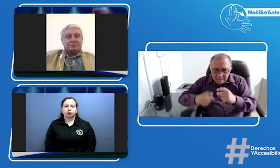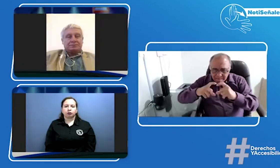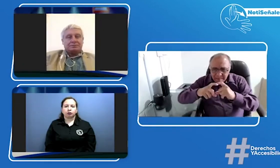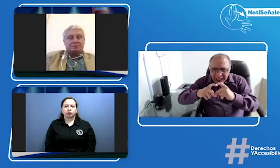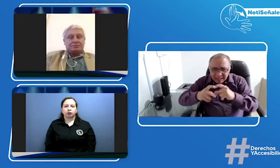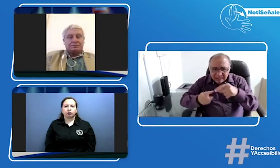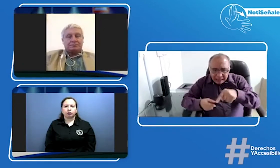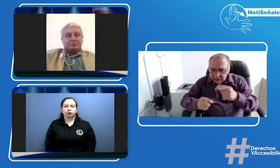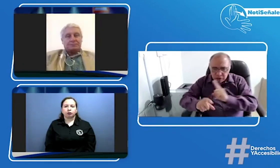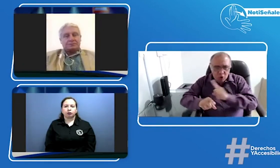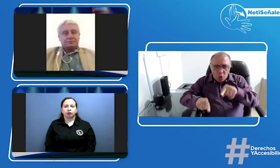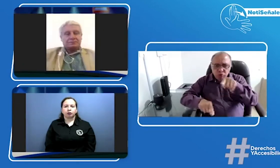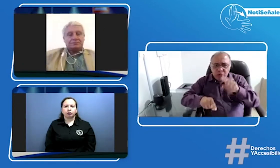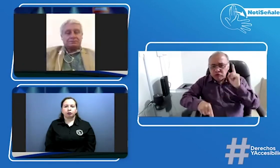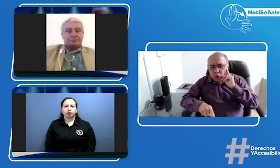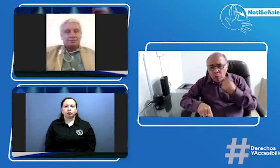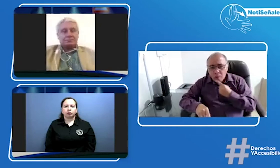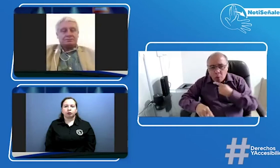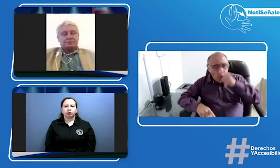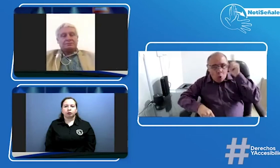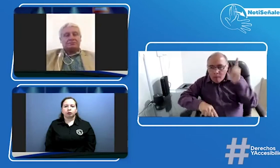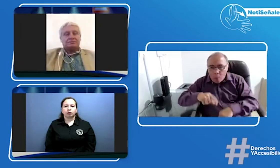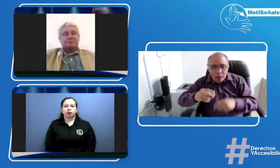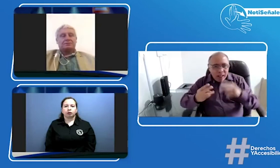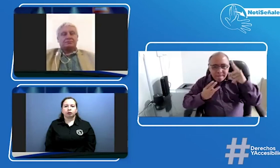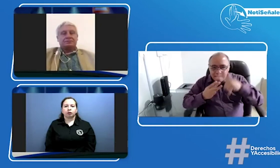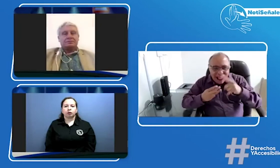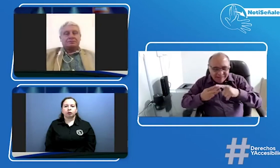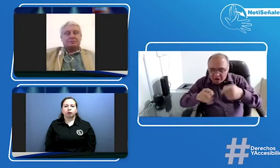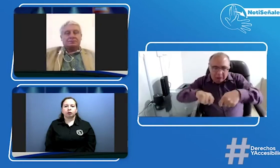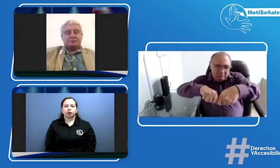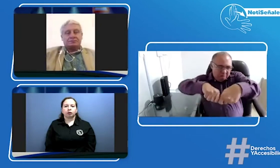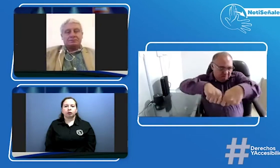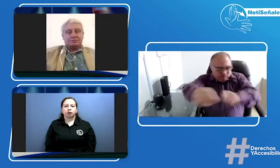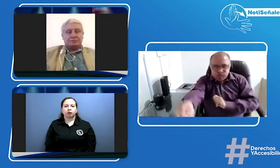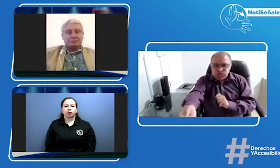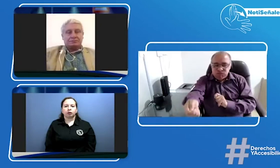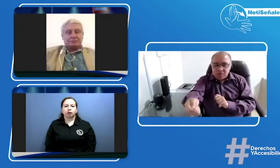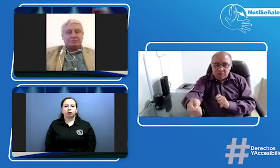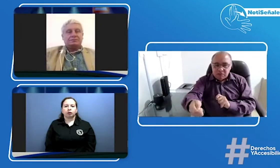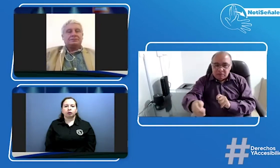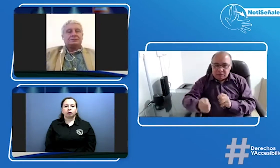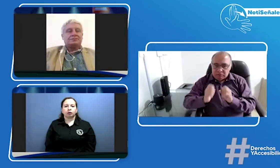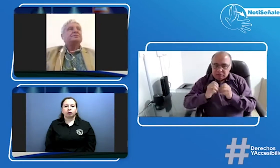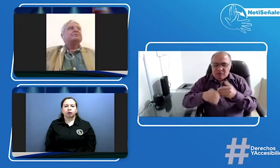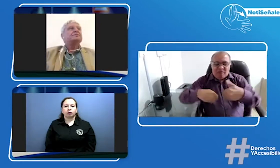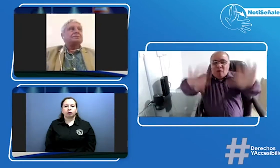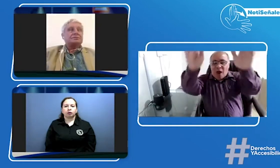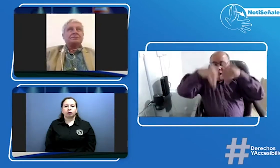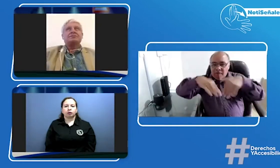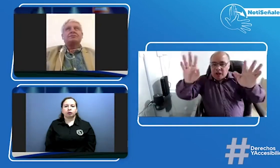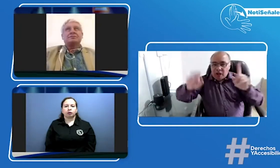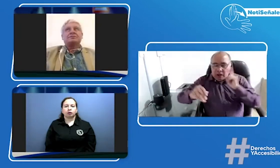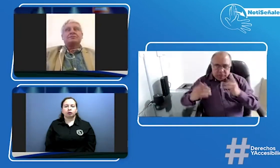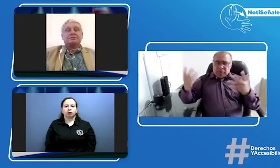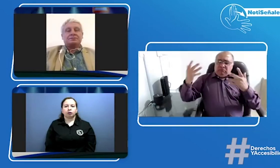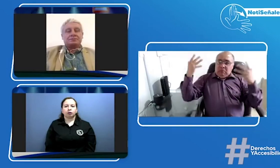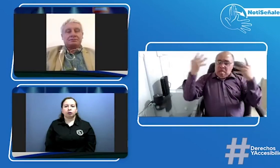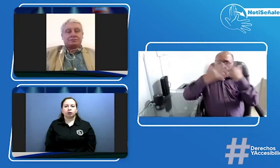y allí me van a decir es usted es una persona sorda usted no no puede tener la licencia de conducción como que no fuera de aquí